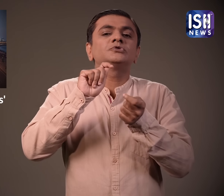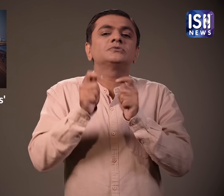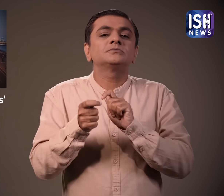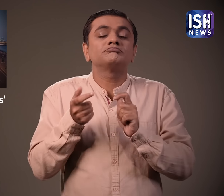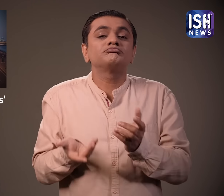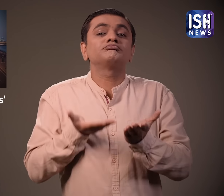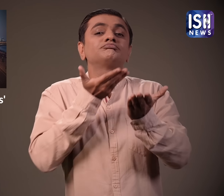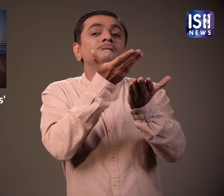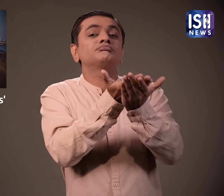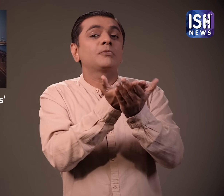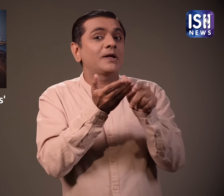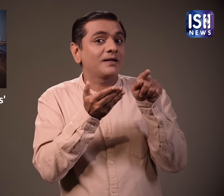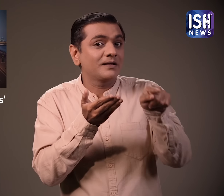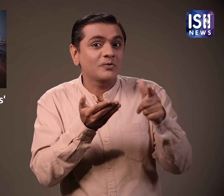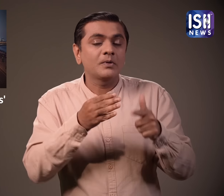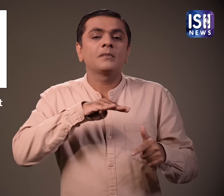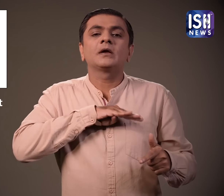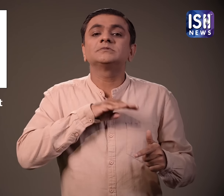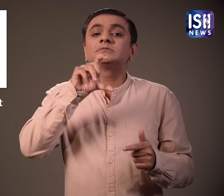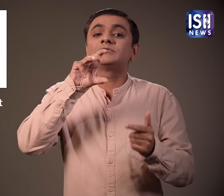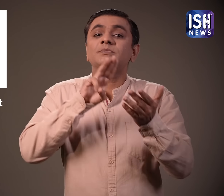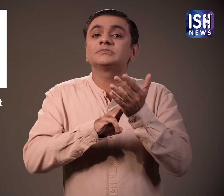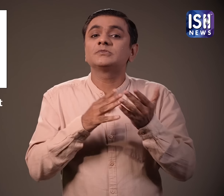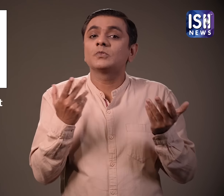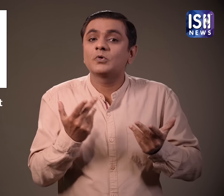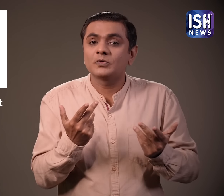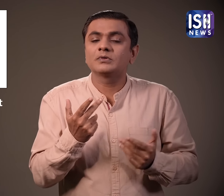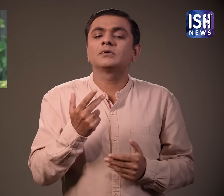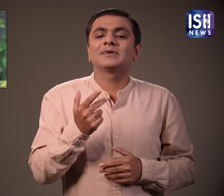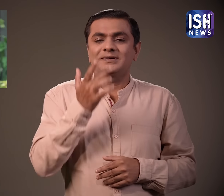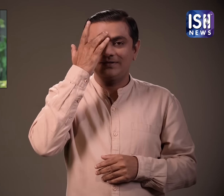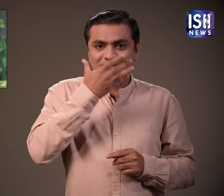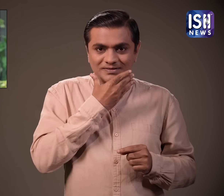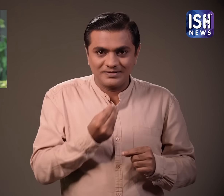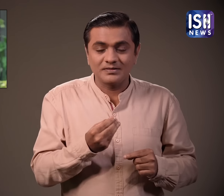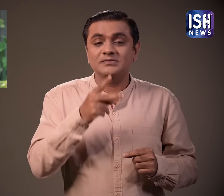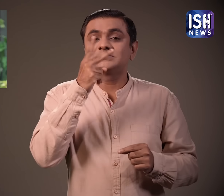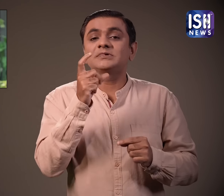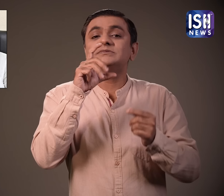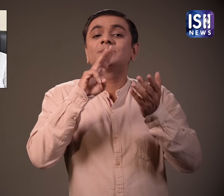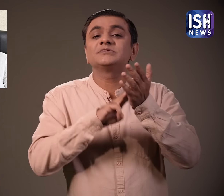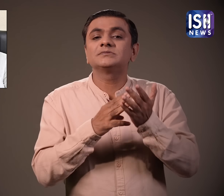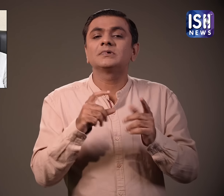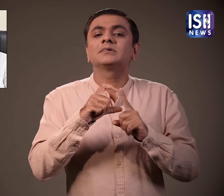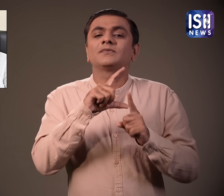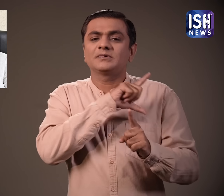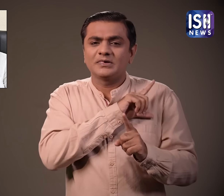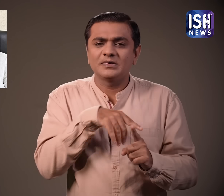प्रस्ताव महराष्टा के मुख्य मंत्री एकनाच शिंदे, उप्प मुख्य मंत्री देवेंद्र फड्रमिस, अजीत पवार